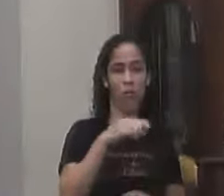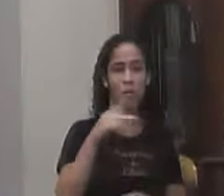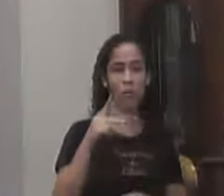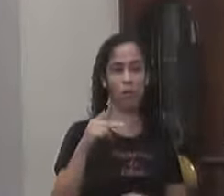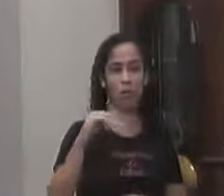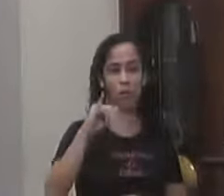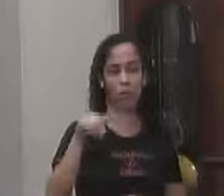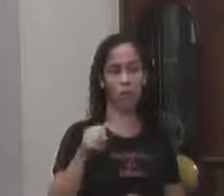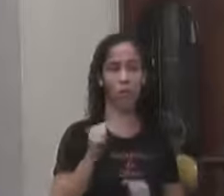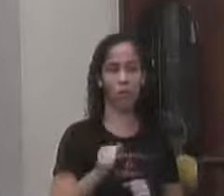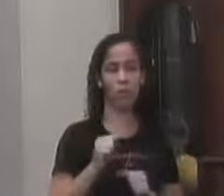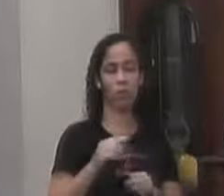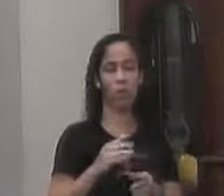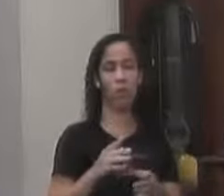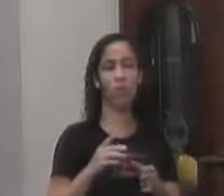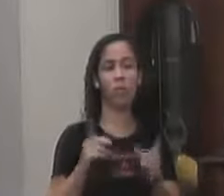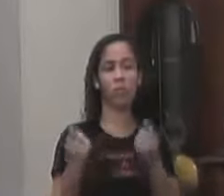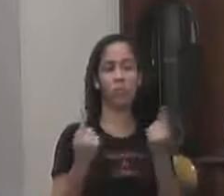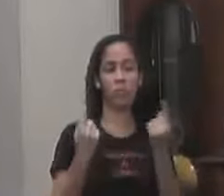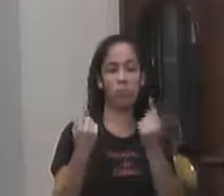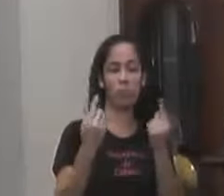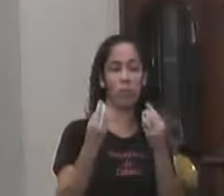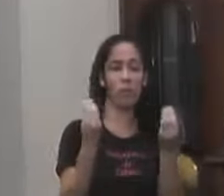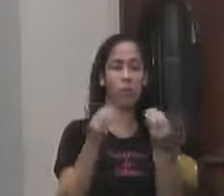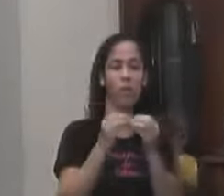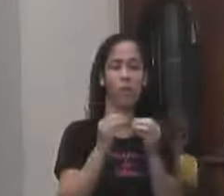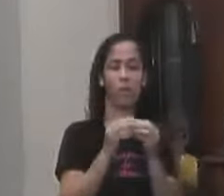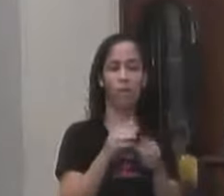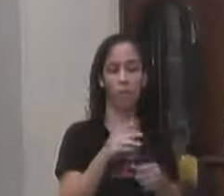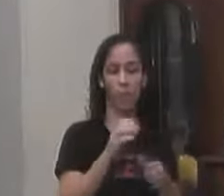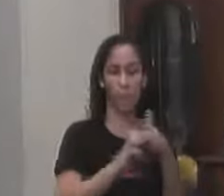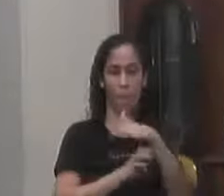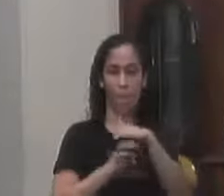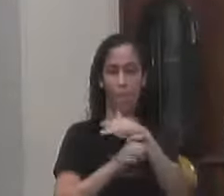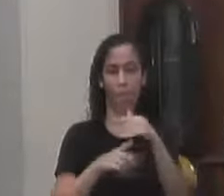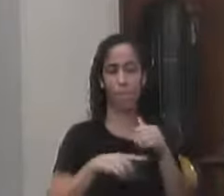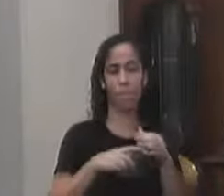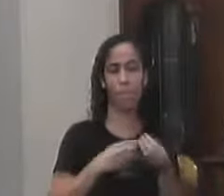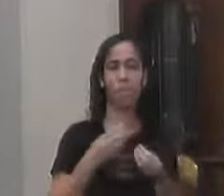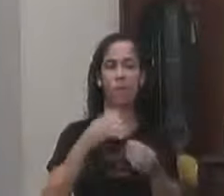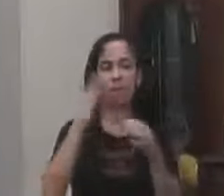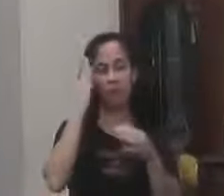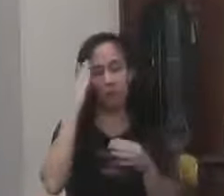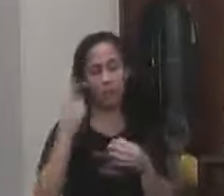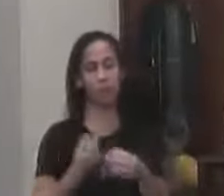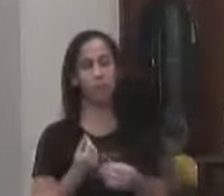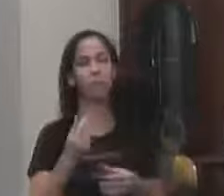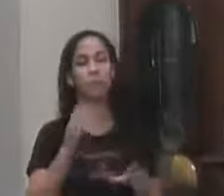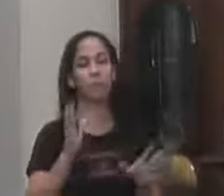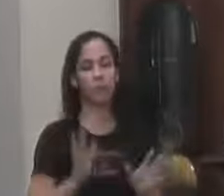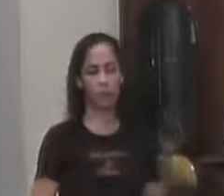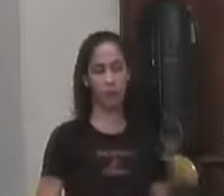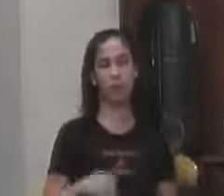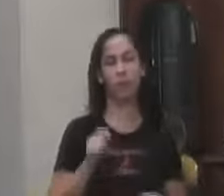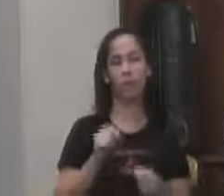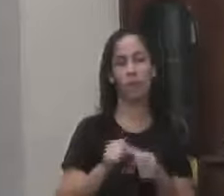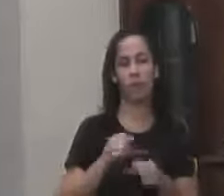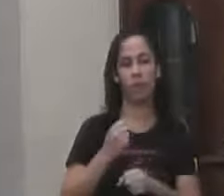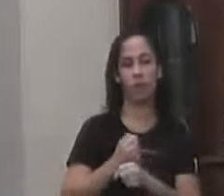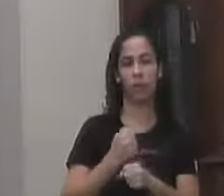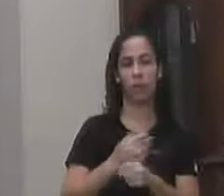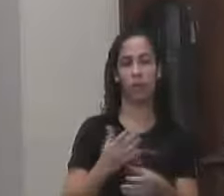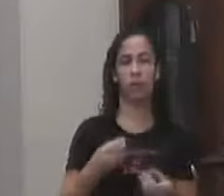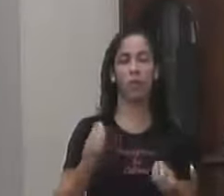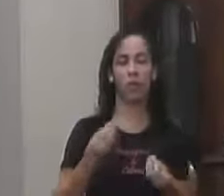disputar Em igualdade De condições A uma firma Que tem uma estrutura Tem um capital social Enfim Que tem